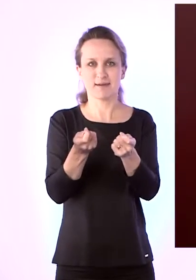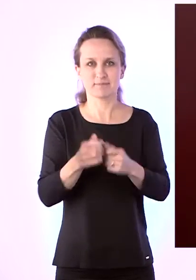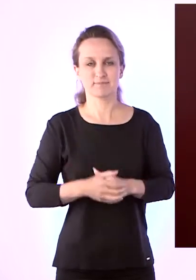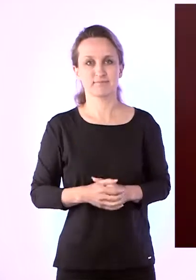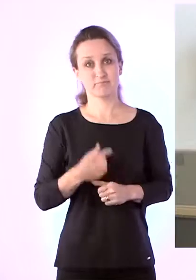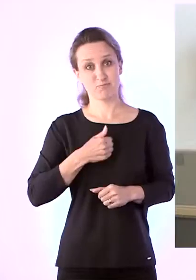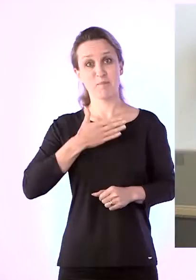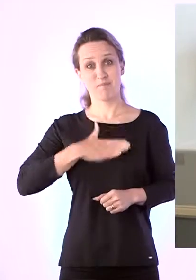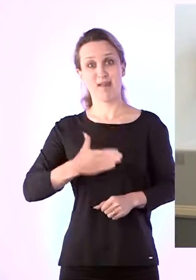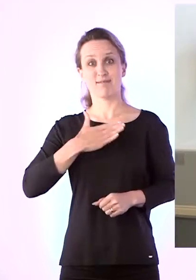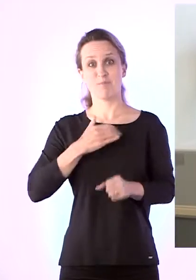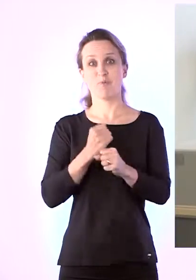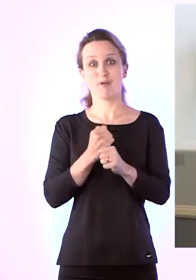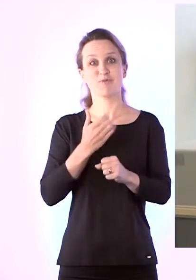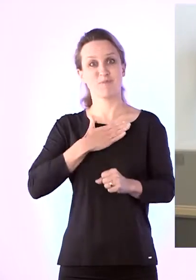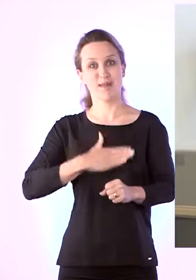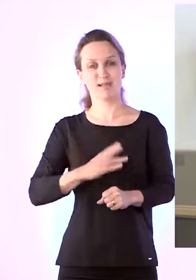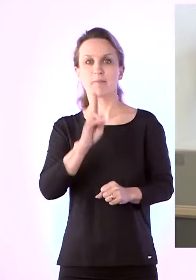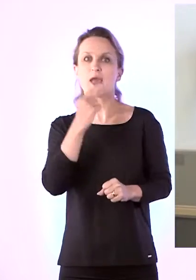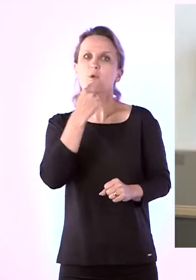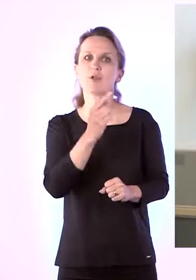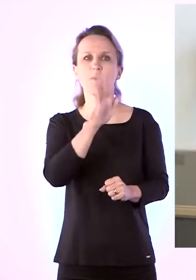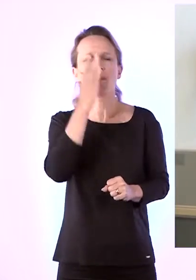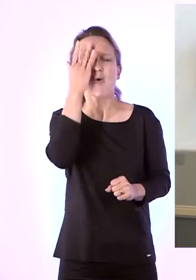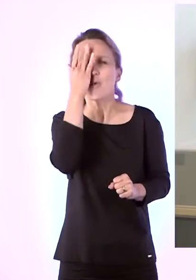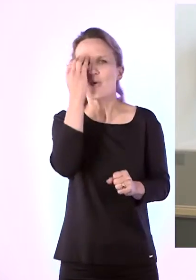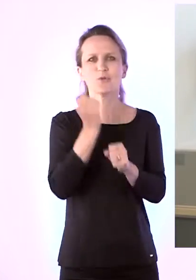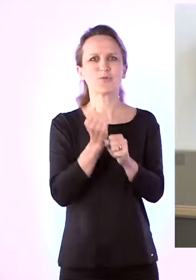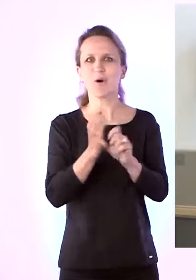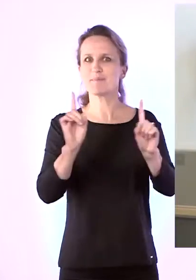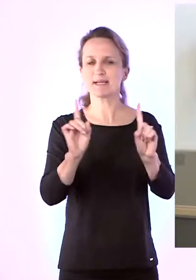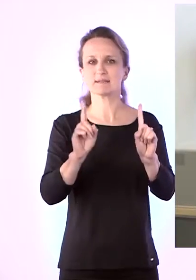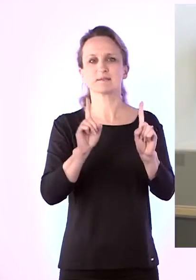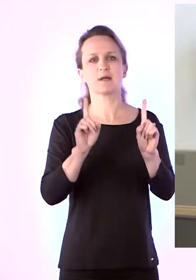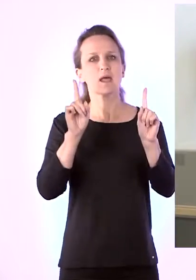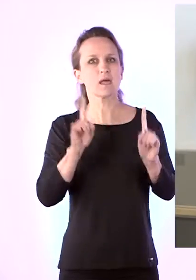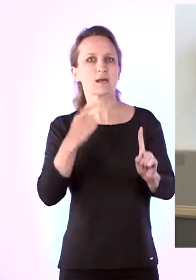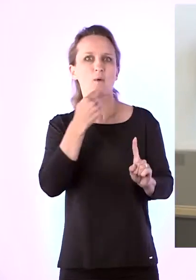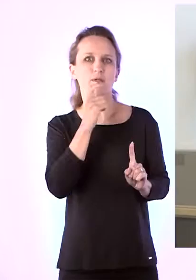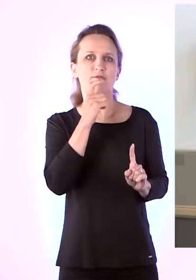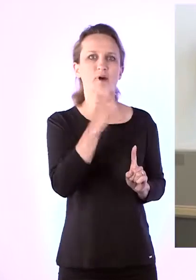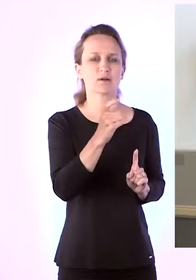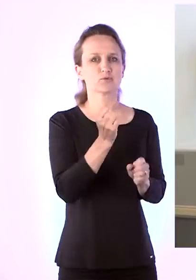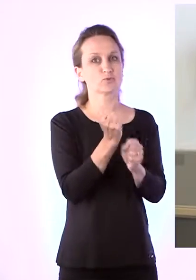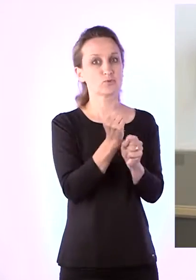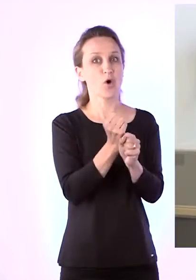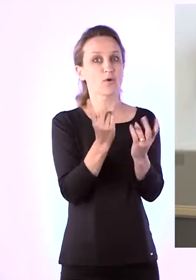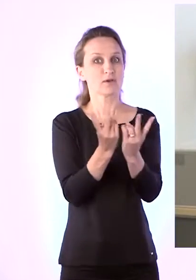Minule meeldib mu oma töö, sest kui keegi ütleb, et mis on siin unistuste töö, ikka öeldakse, see on töö, et